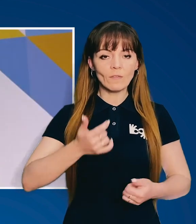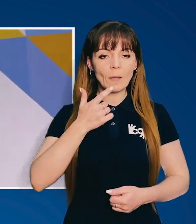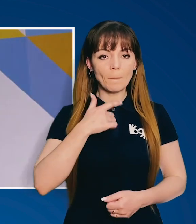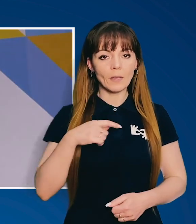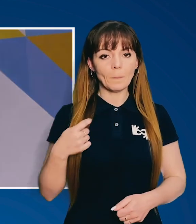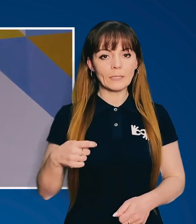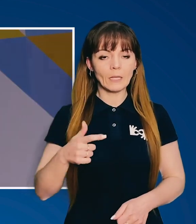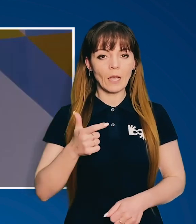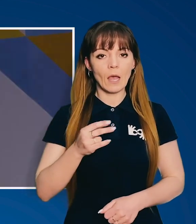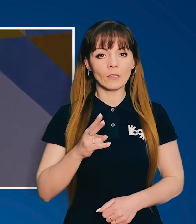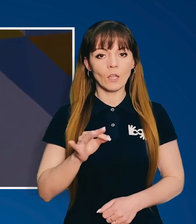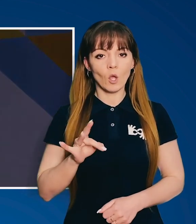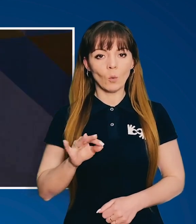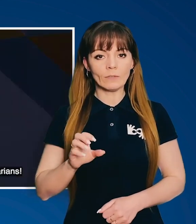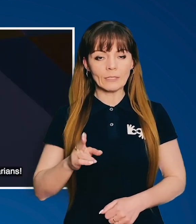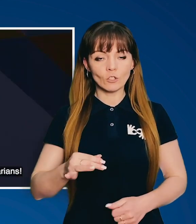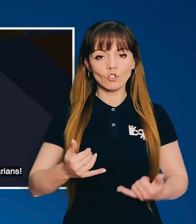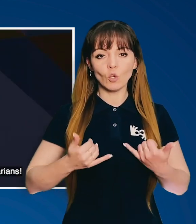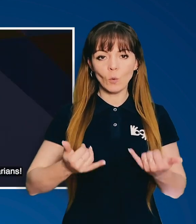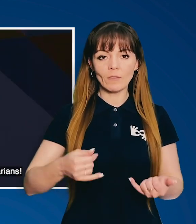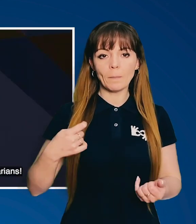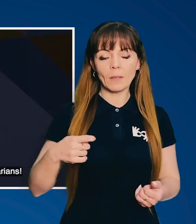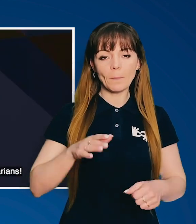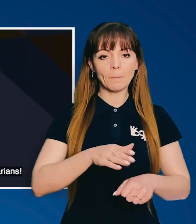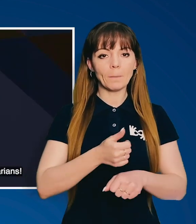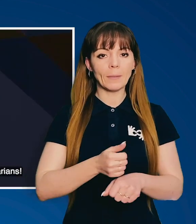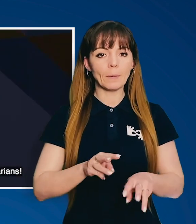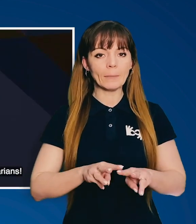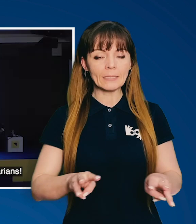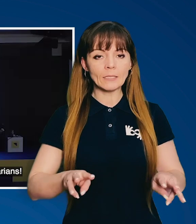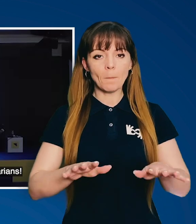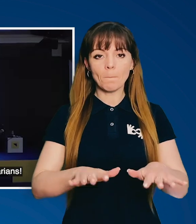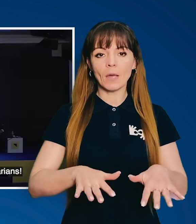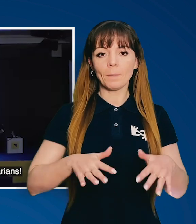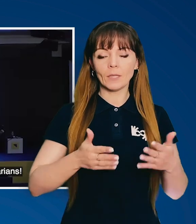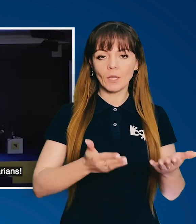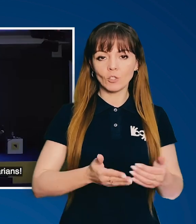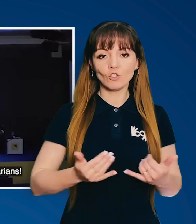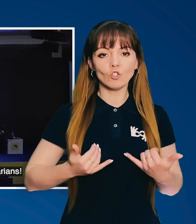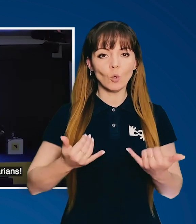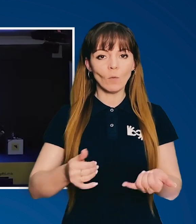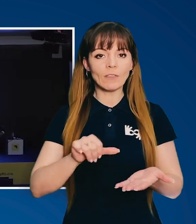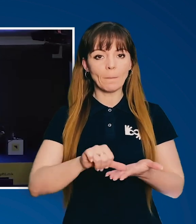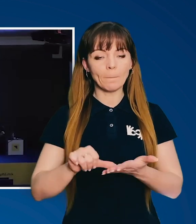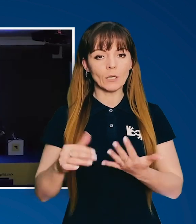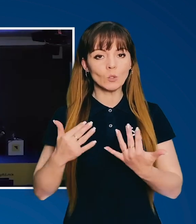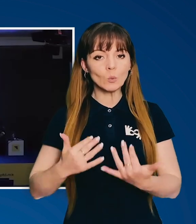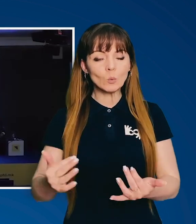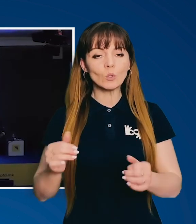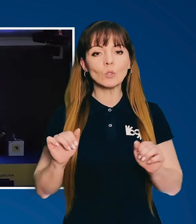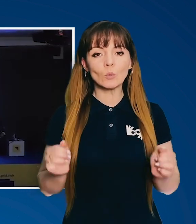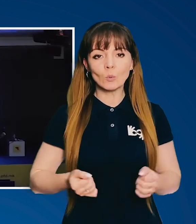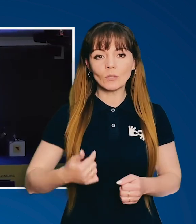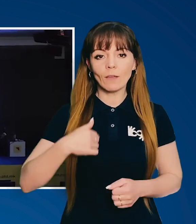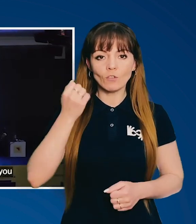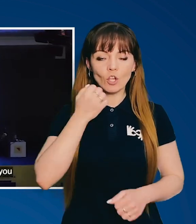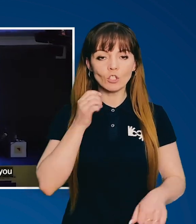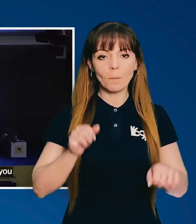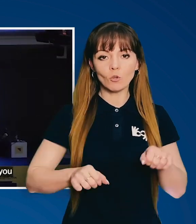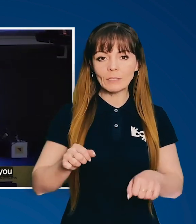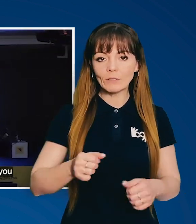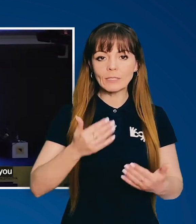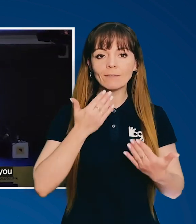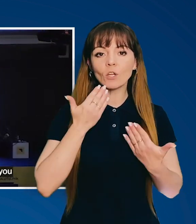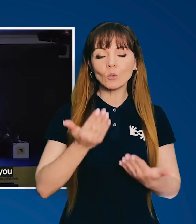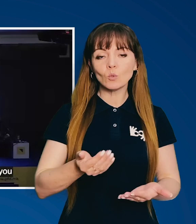Шановний пане президенте Пендаровський, шановні президенти, прем'єр-міністри, парламентарі, шановні присутні, друзі, я